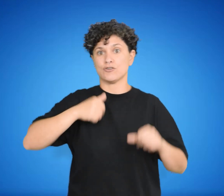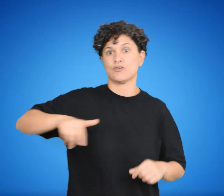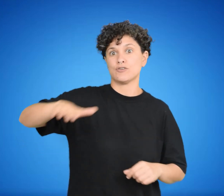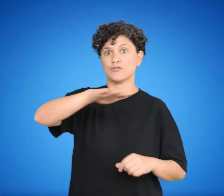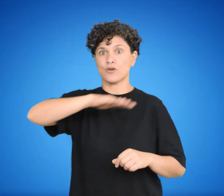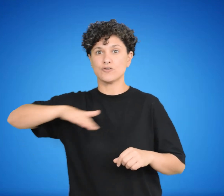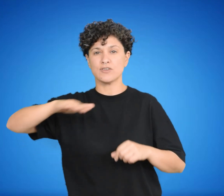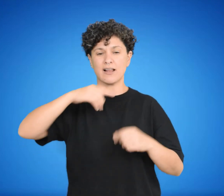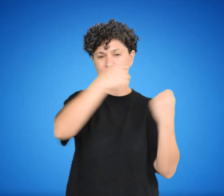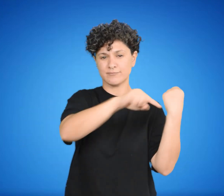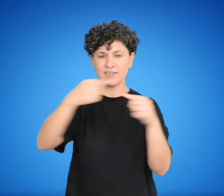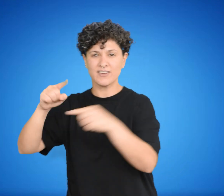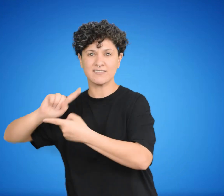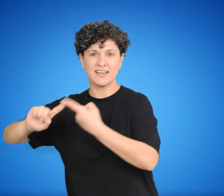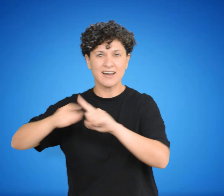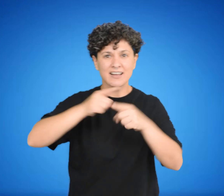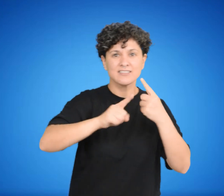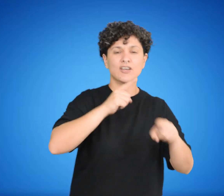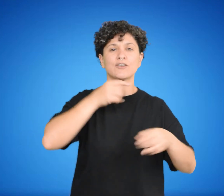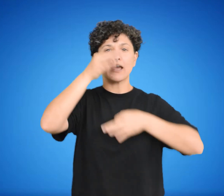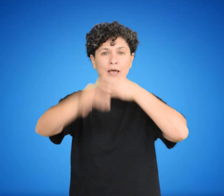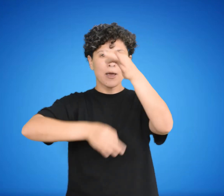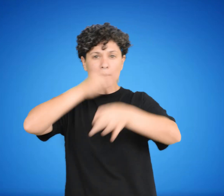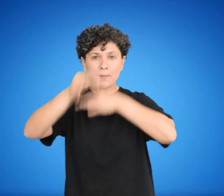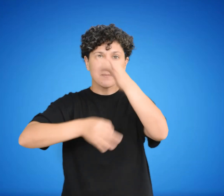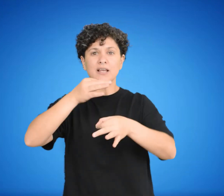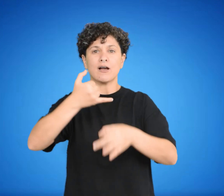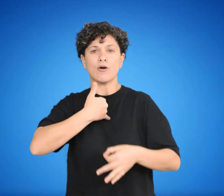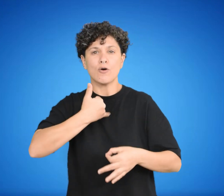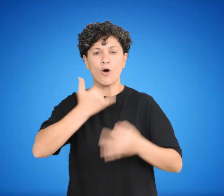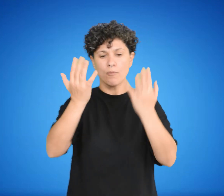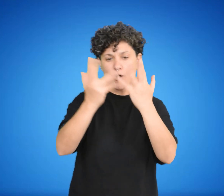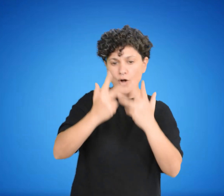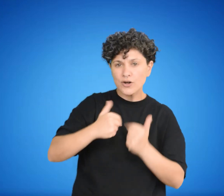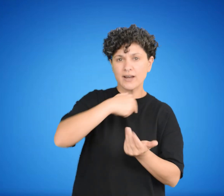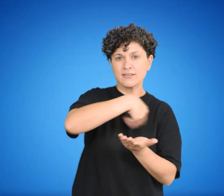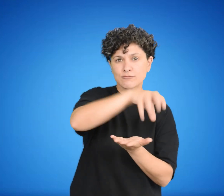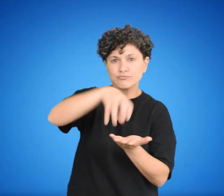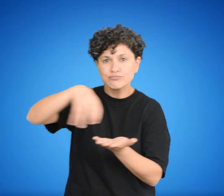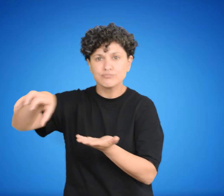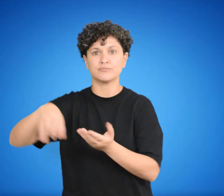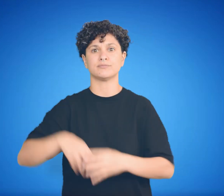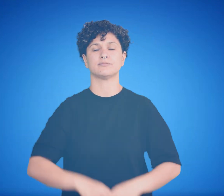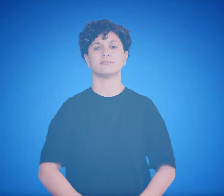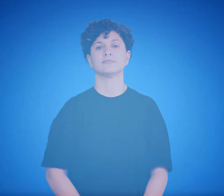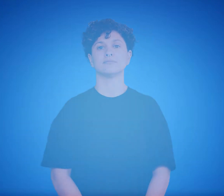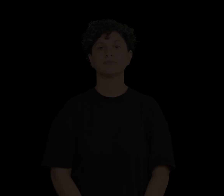para de esa manera explicarla causalmente en sus desarrollos y efectos. ¡Gracias! ¡Gracias!